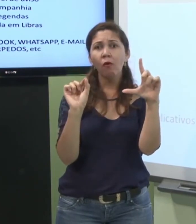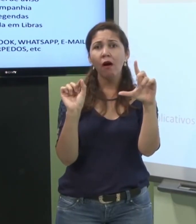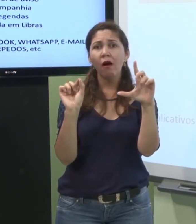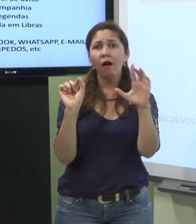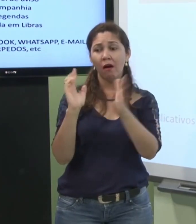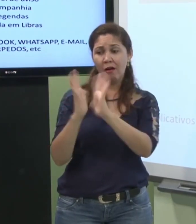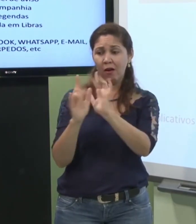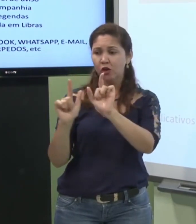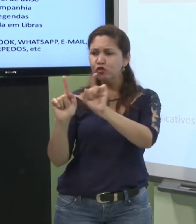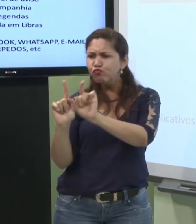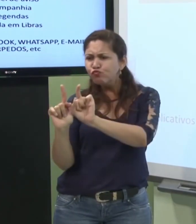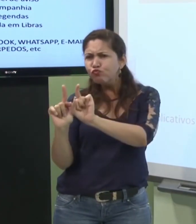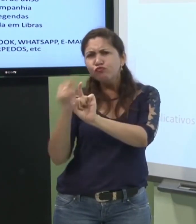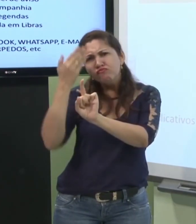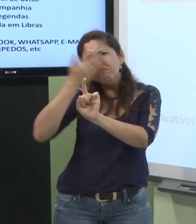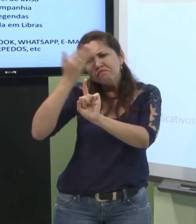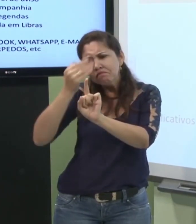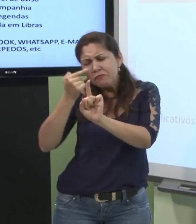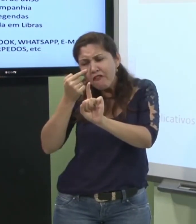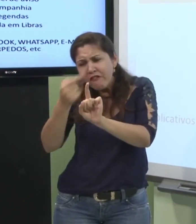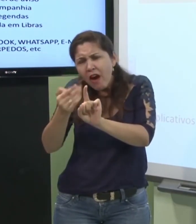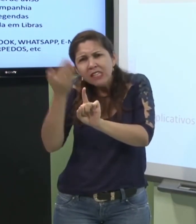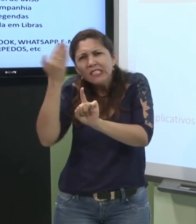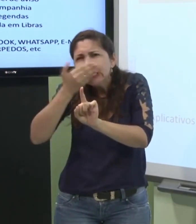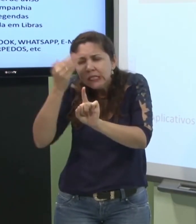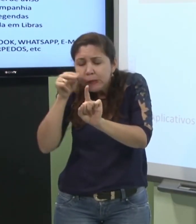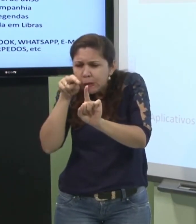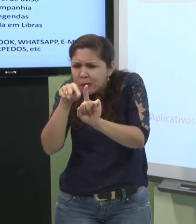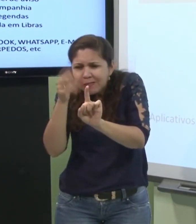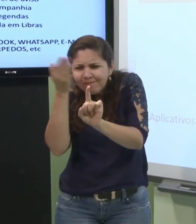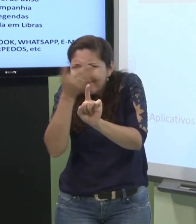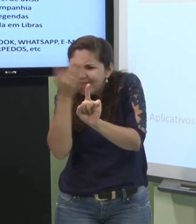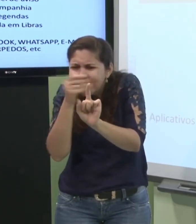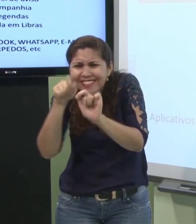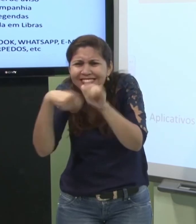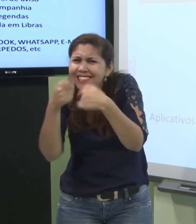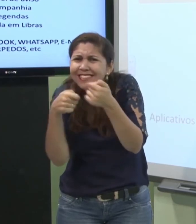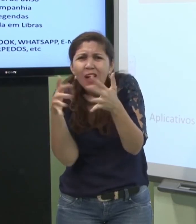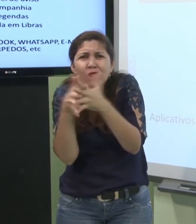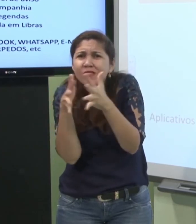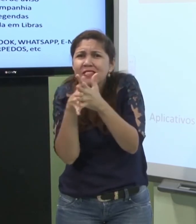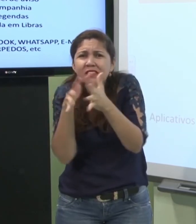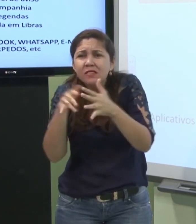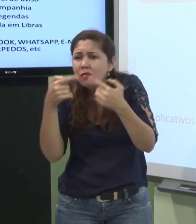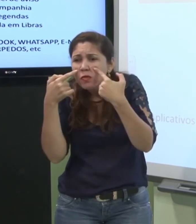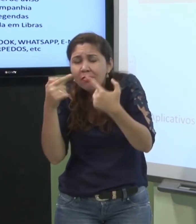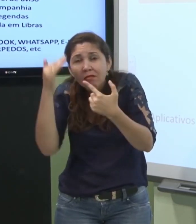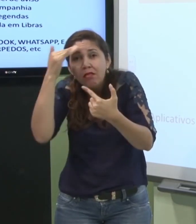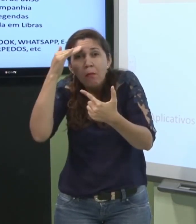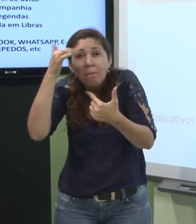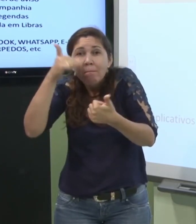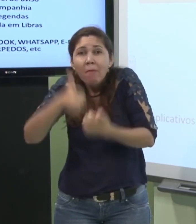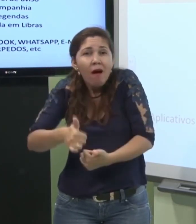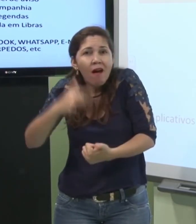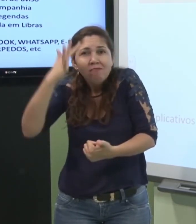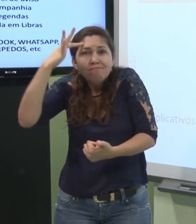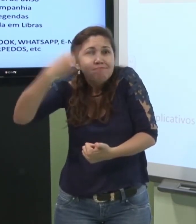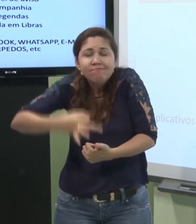consegue ver os sinais, os sinais ficam confusos, não conseguem entender os sinais. Então, precisa trocar.